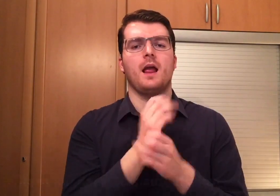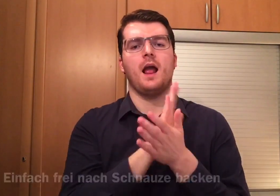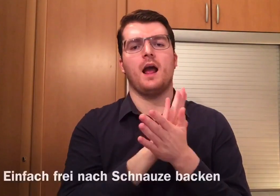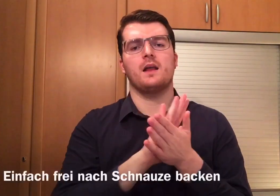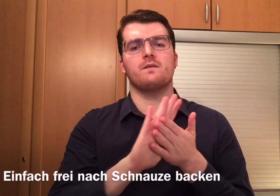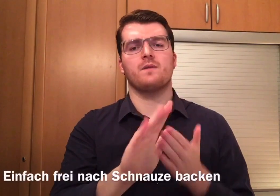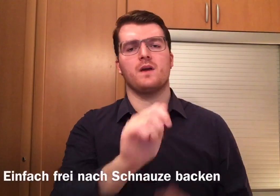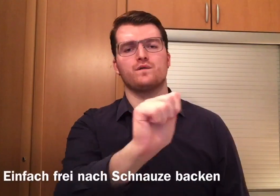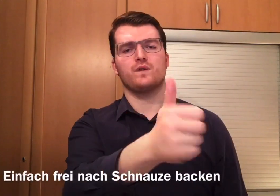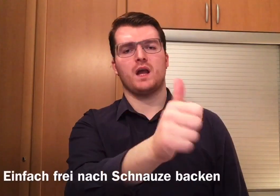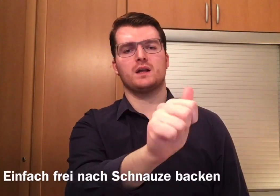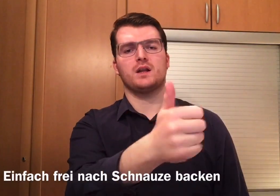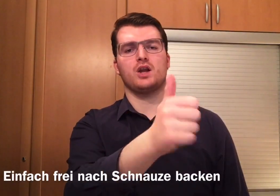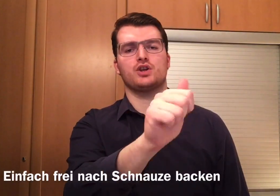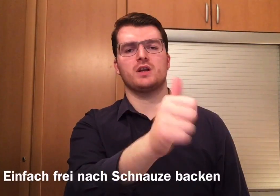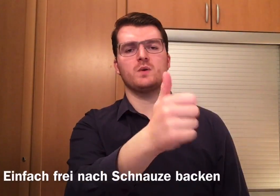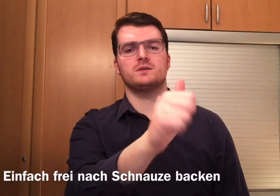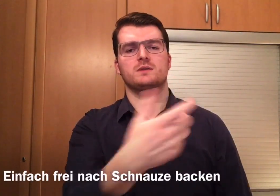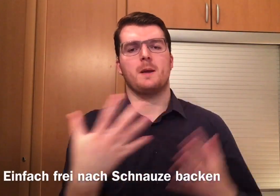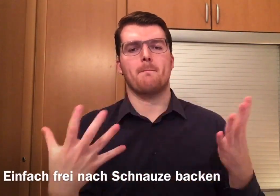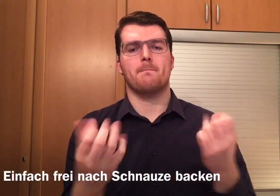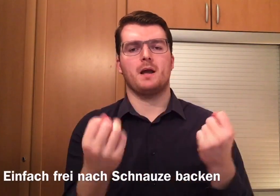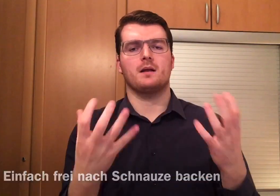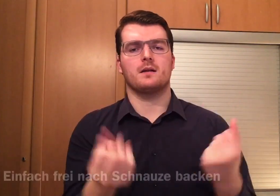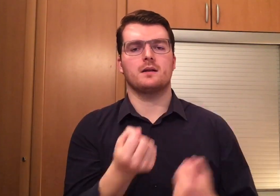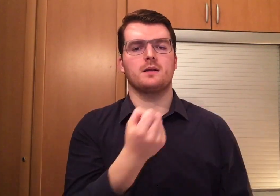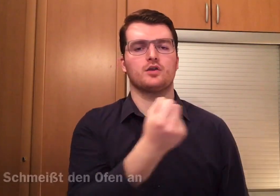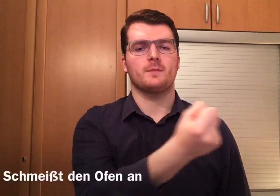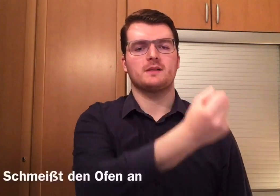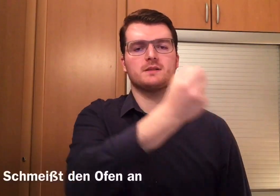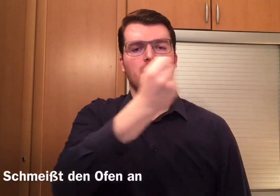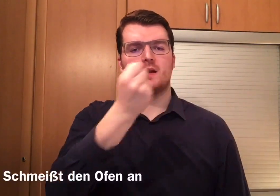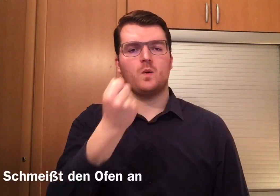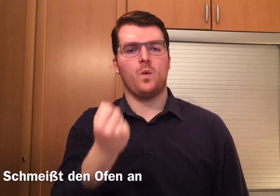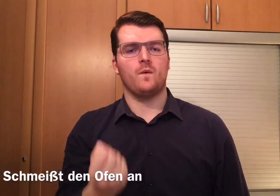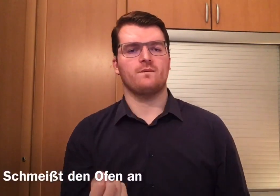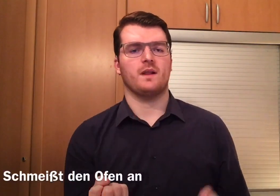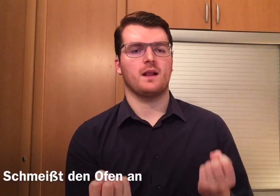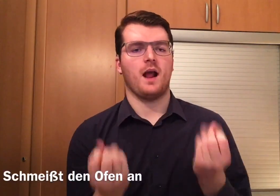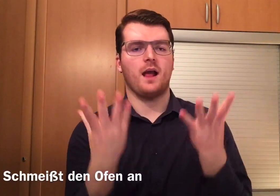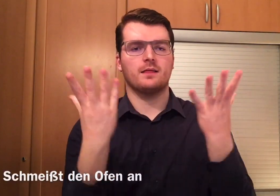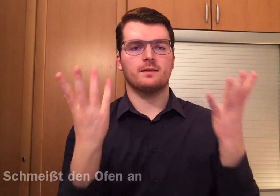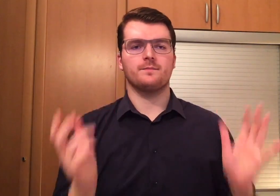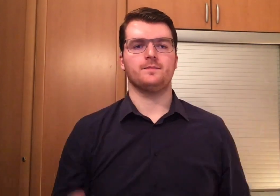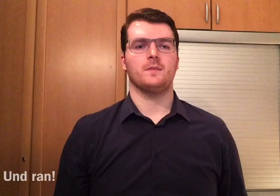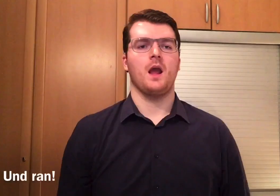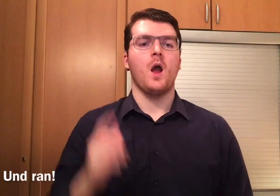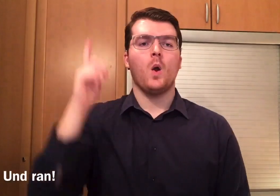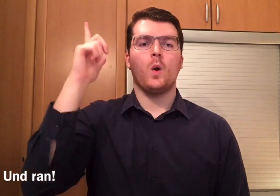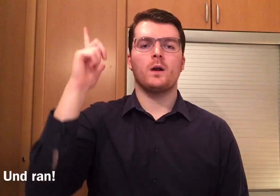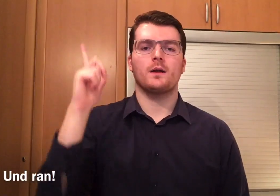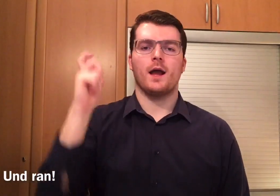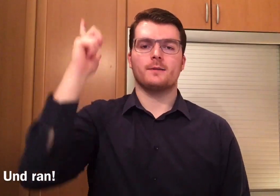Einfach frei nach Schnauze backen Schmeiß den Ofen an Oh ja, oh nein!